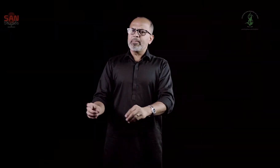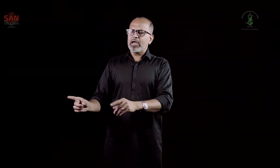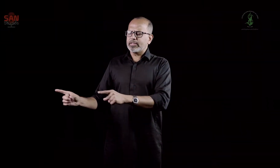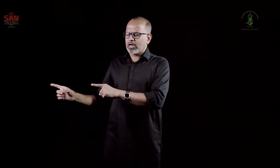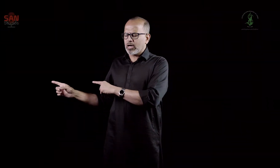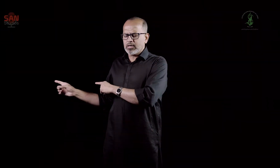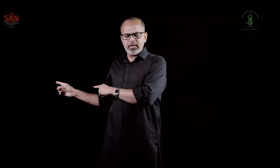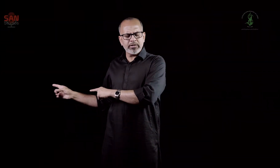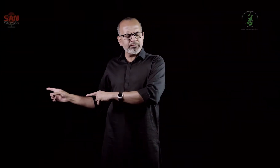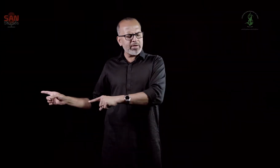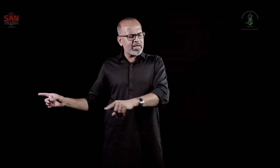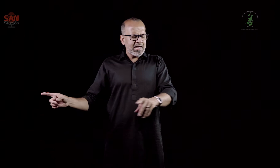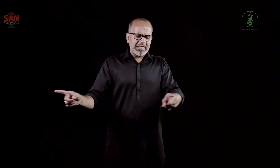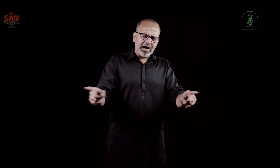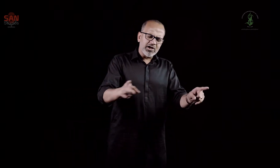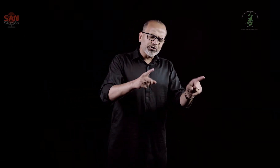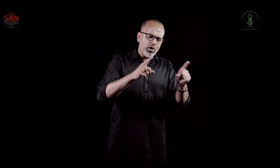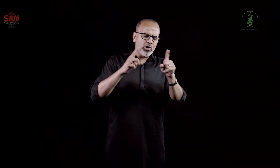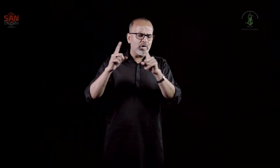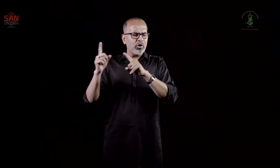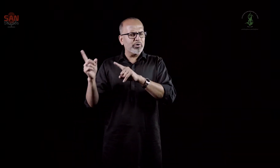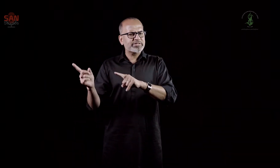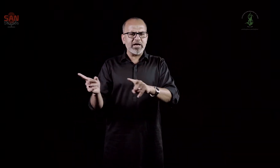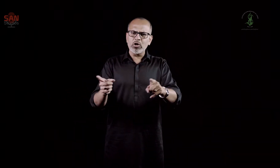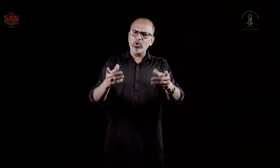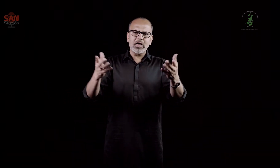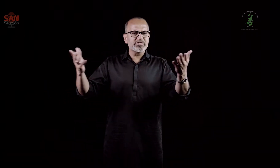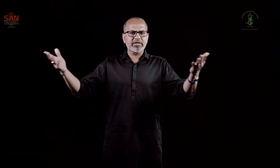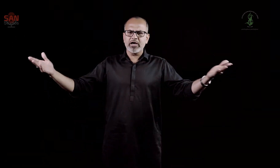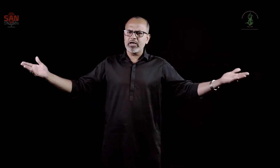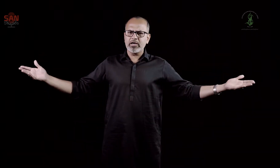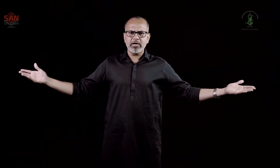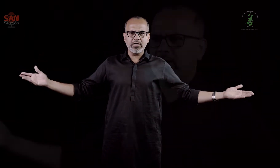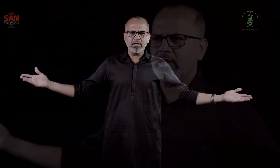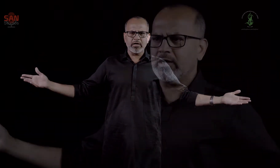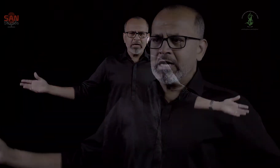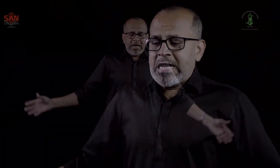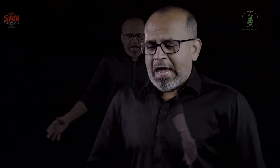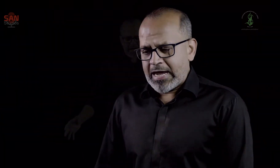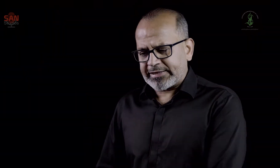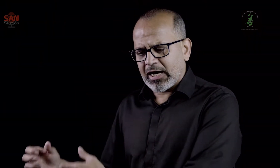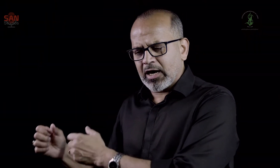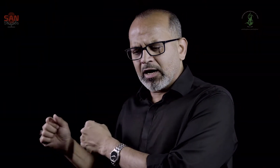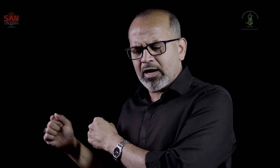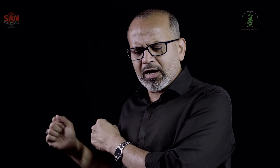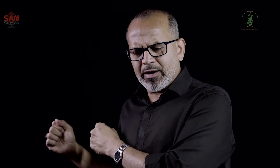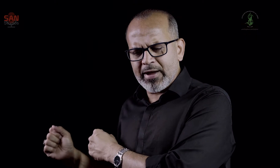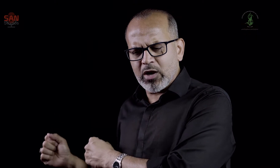میدان میں لاشوں سے علج کر ہے تھا میں